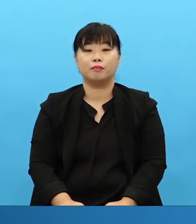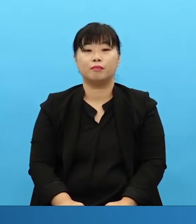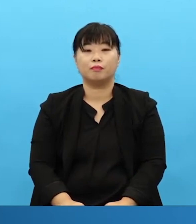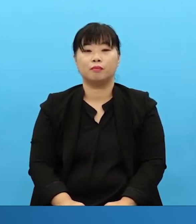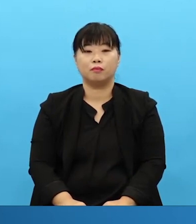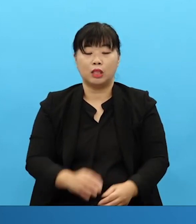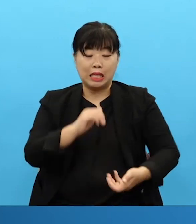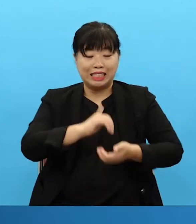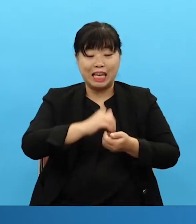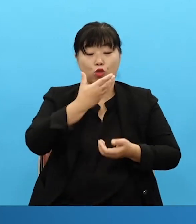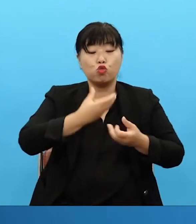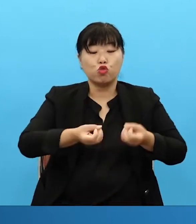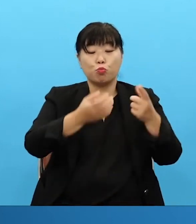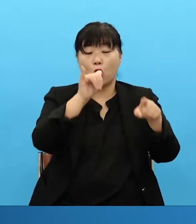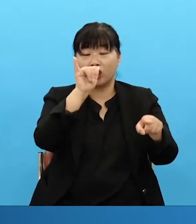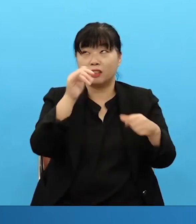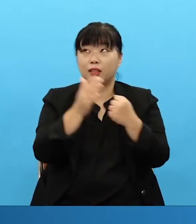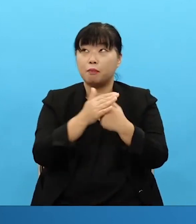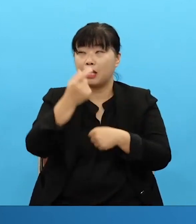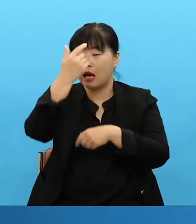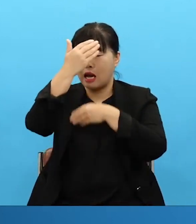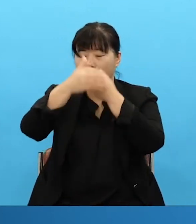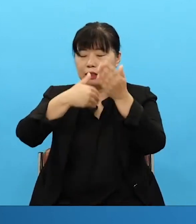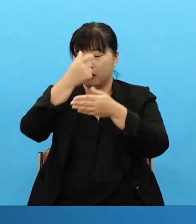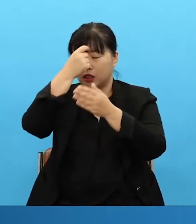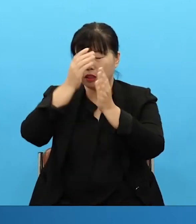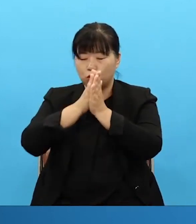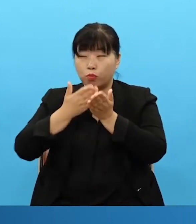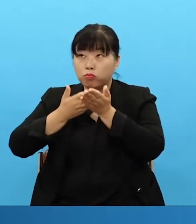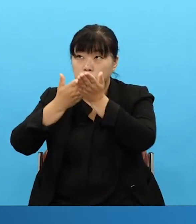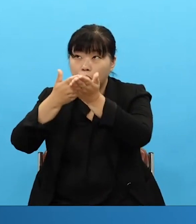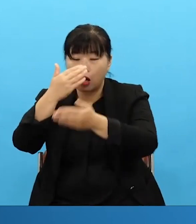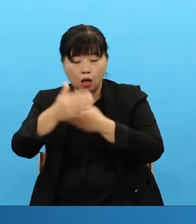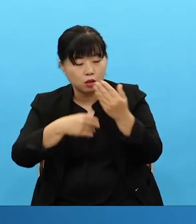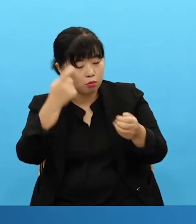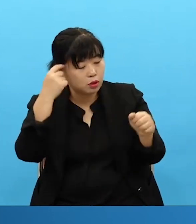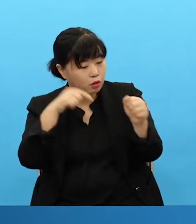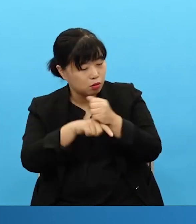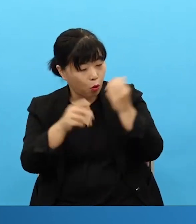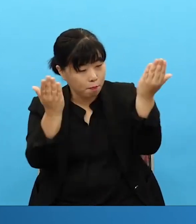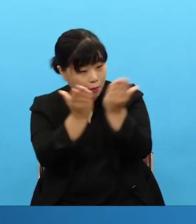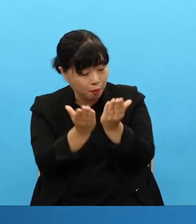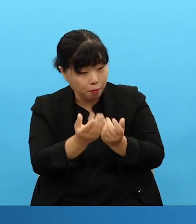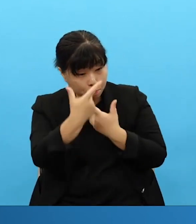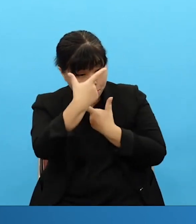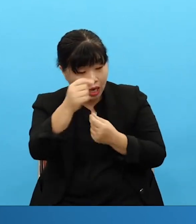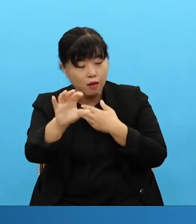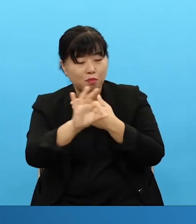Then absolutely when you match with God's will answers come. What kind of answer comes?